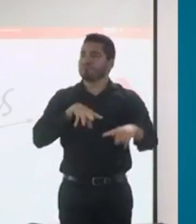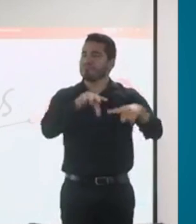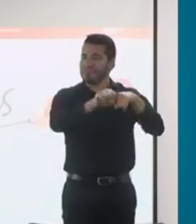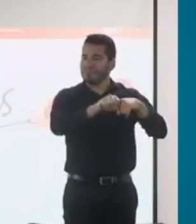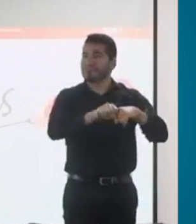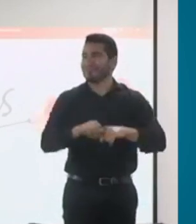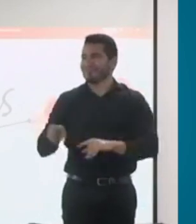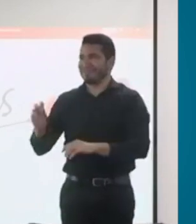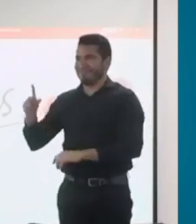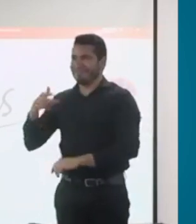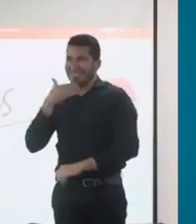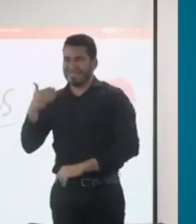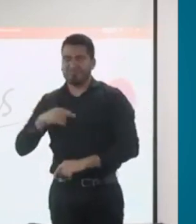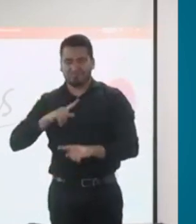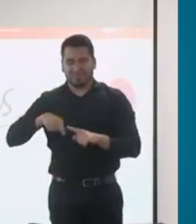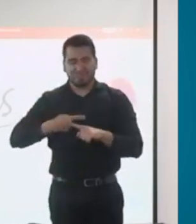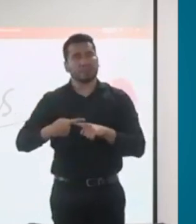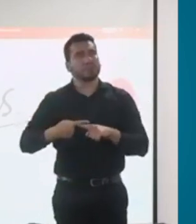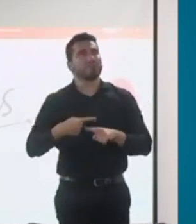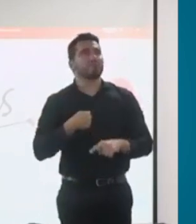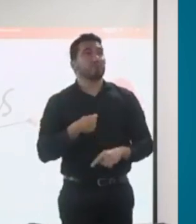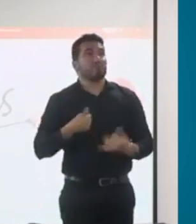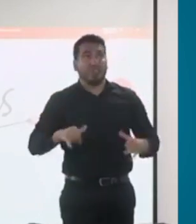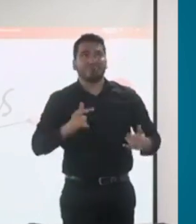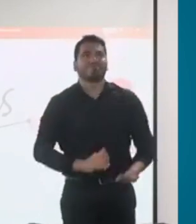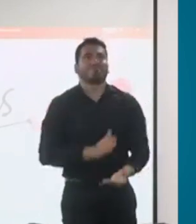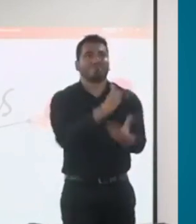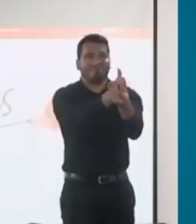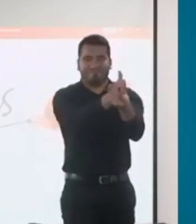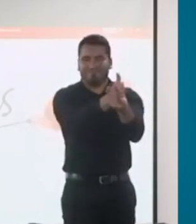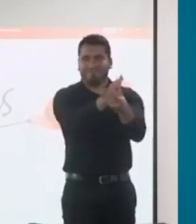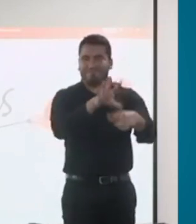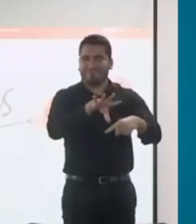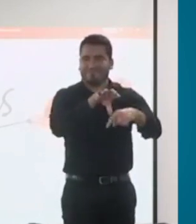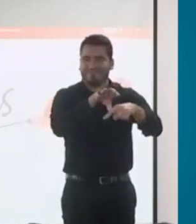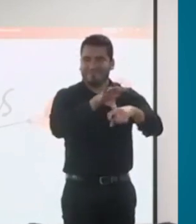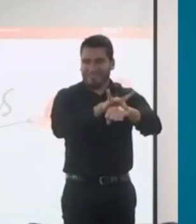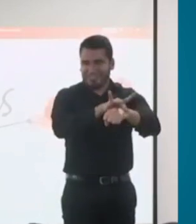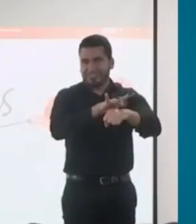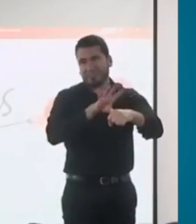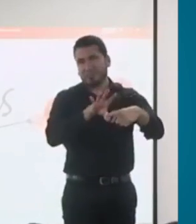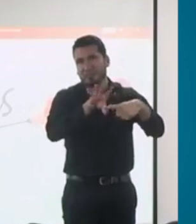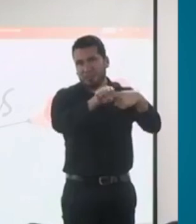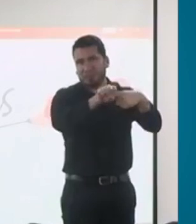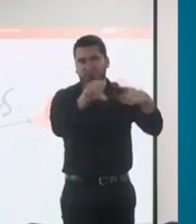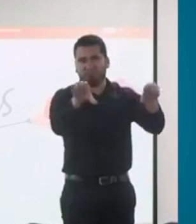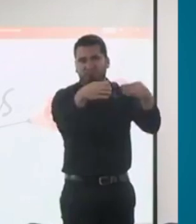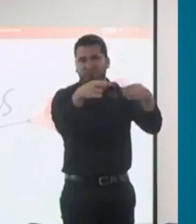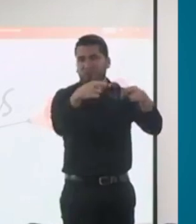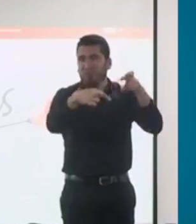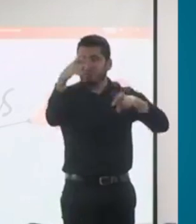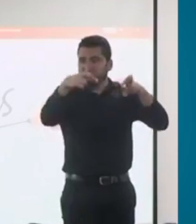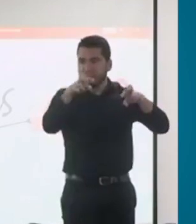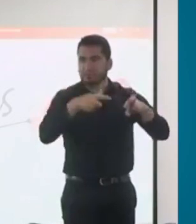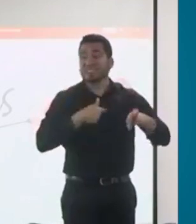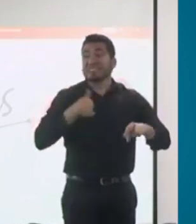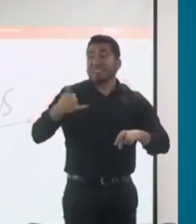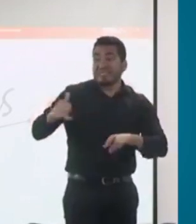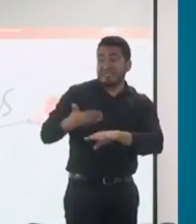la cita con el equipo multidisciplinario. Él resulta que ya había tenido exámenes previos de unos meses